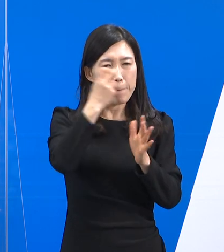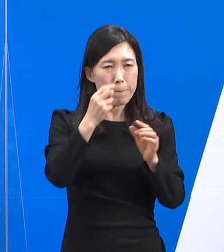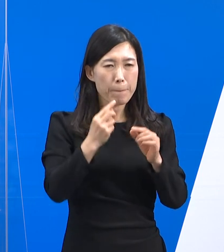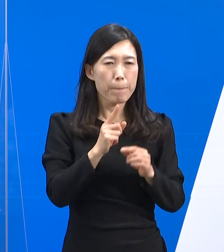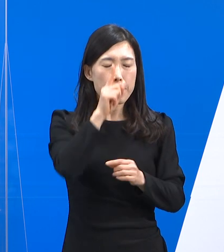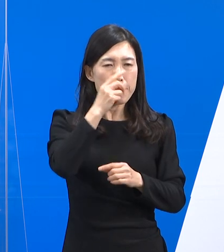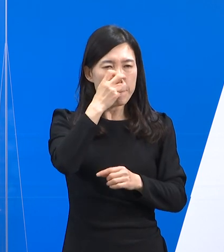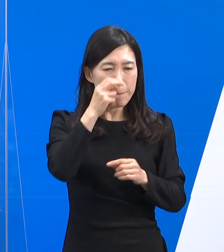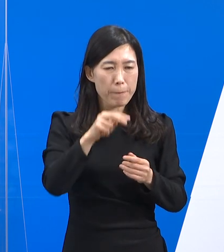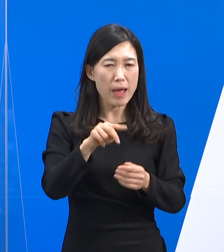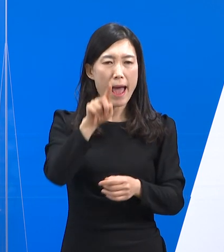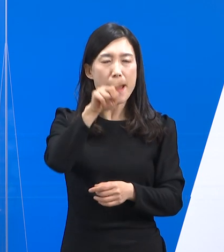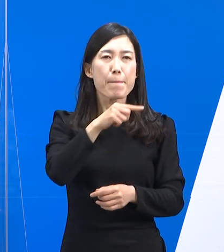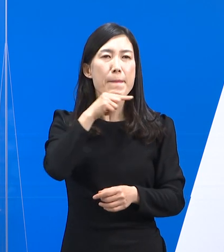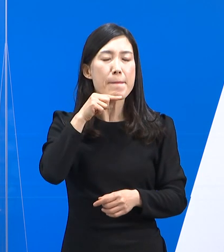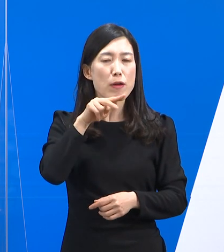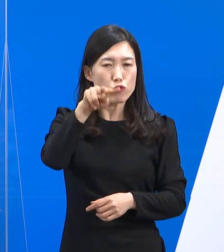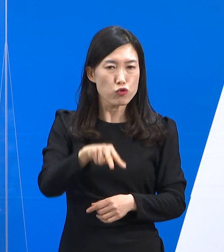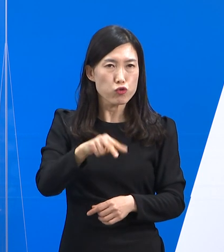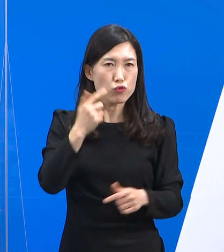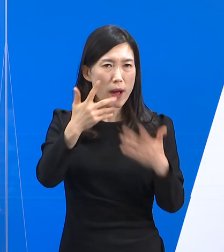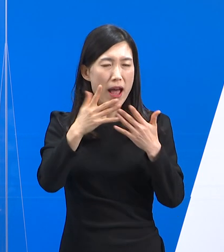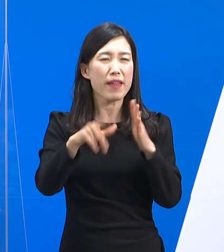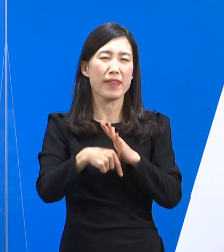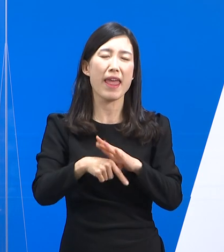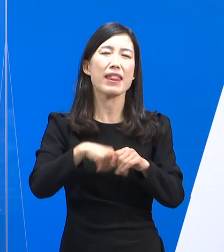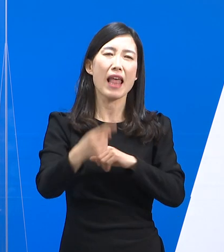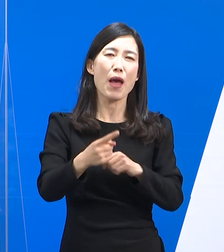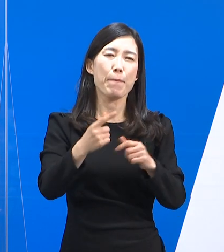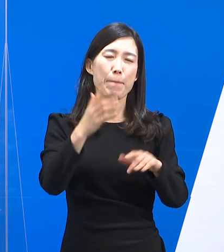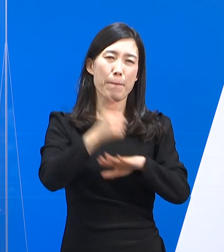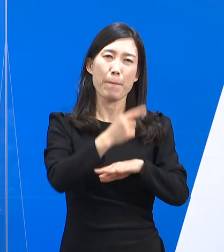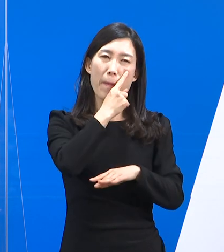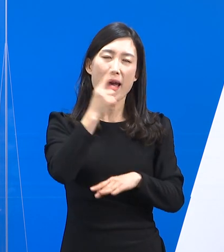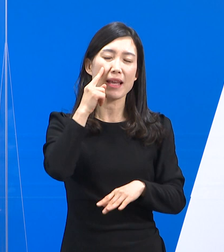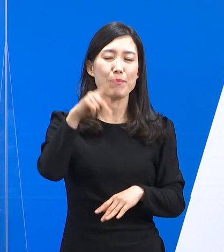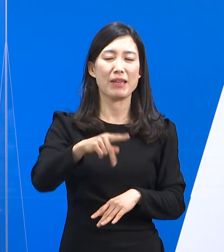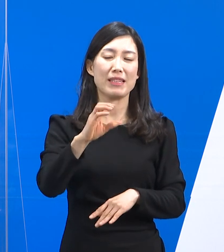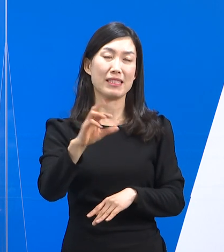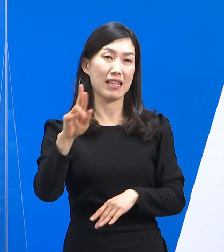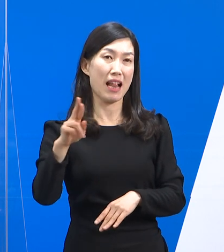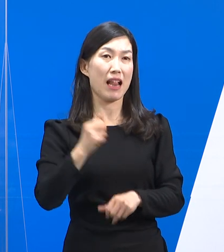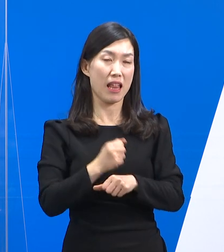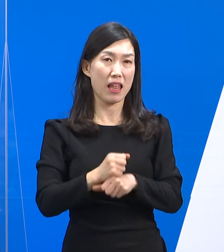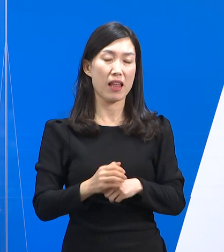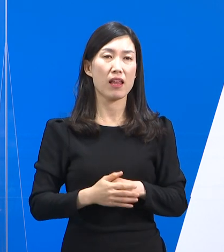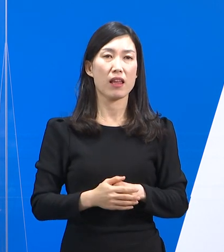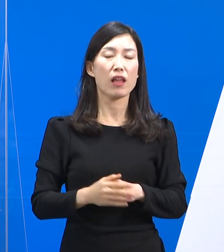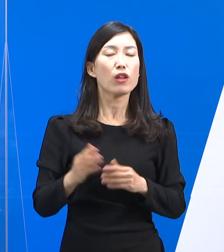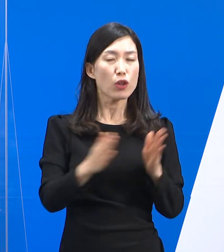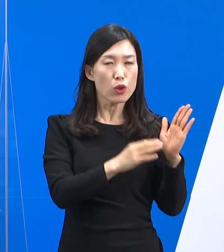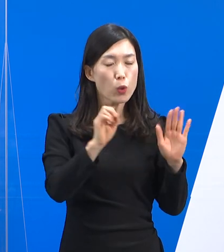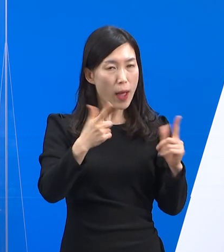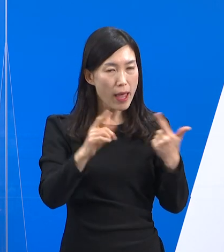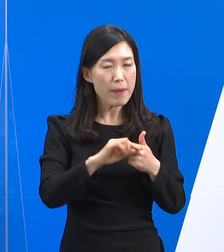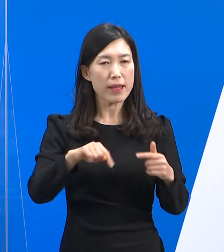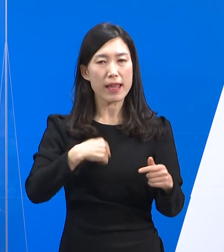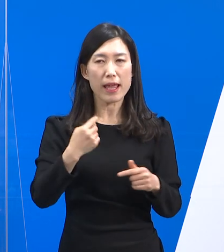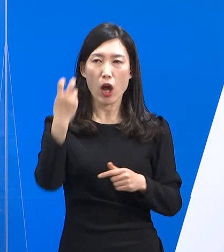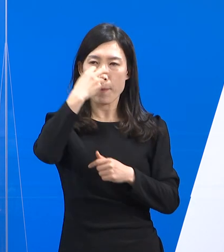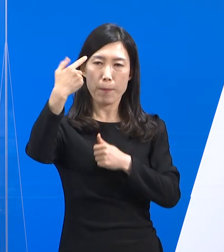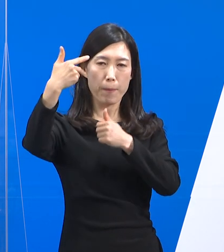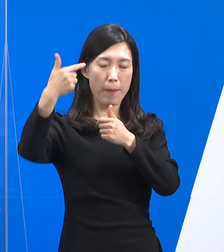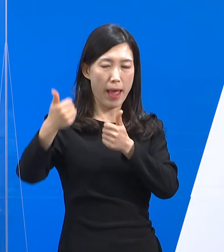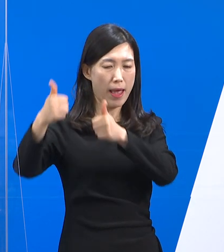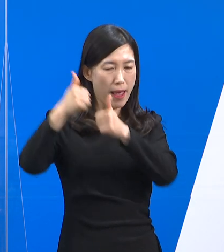종사자 경우 등에만 가능해집니다. 그 외에는 해당 선별진료소에서 관리자 감독하에 자가검사 키트로 신속